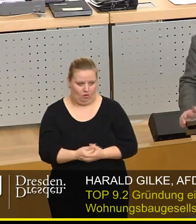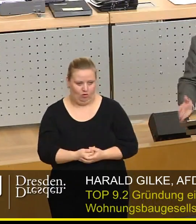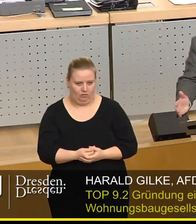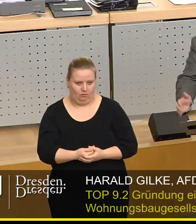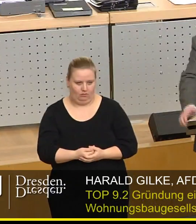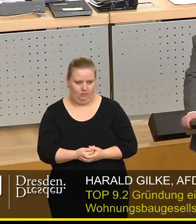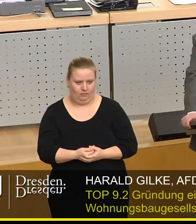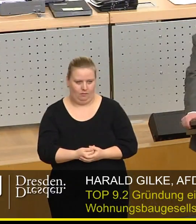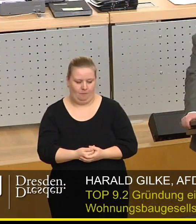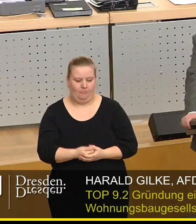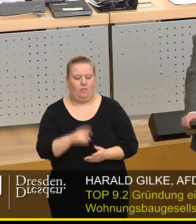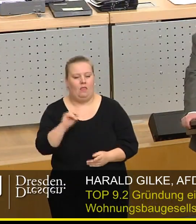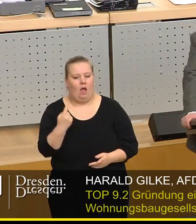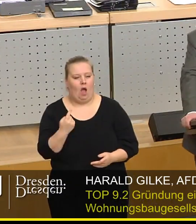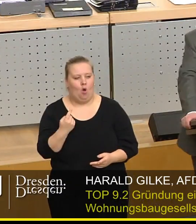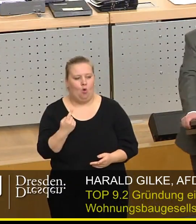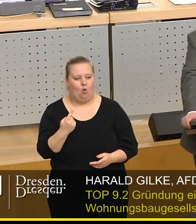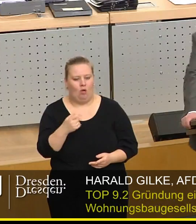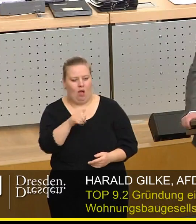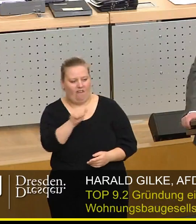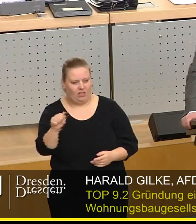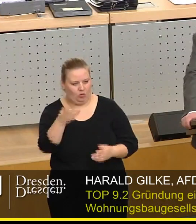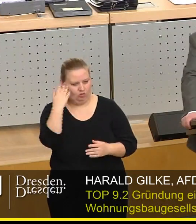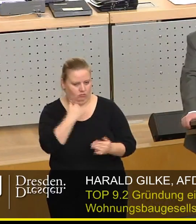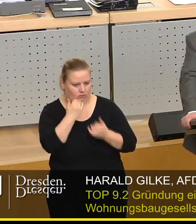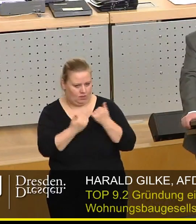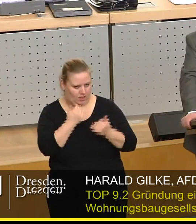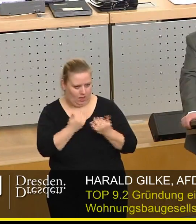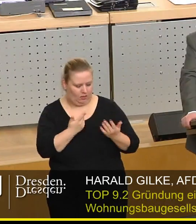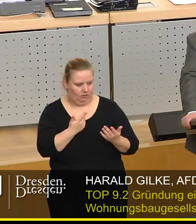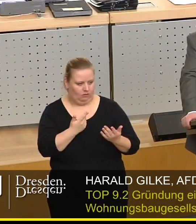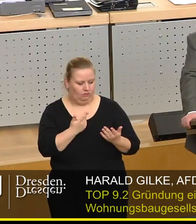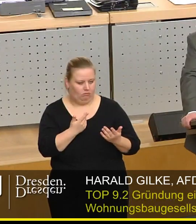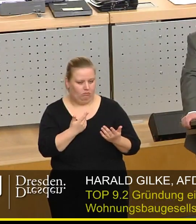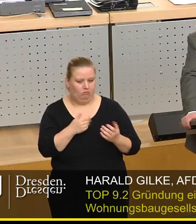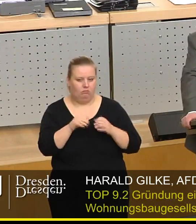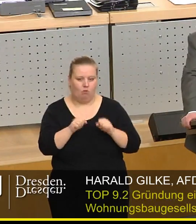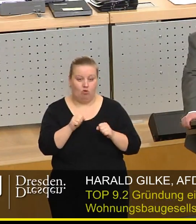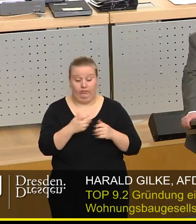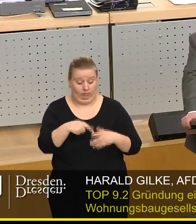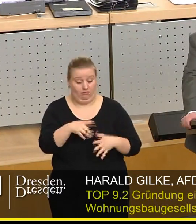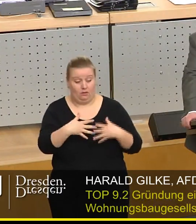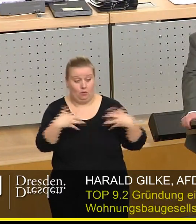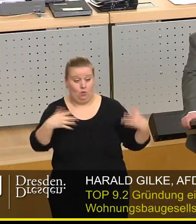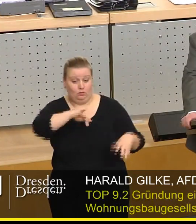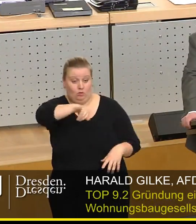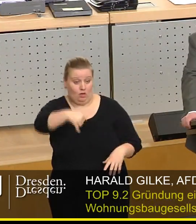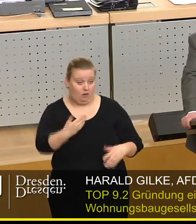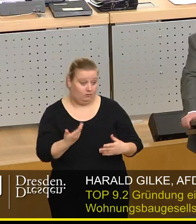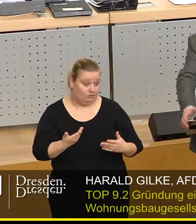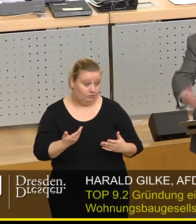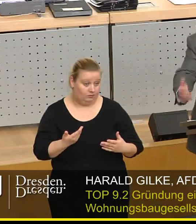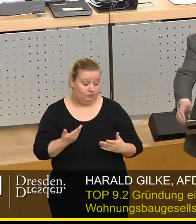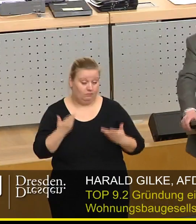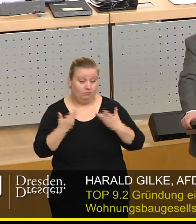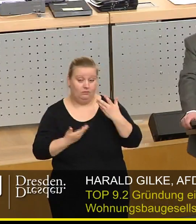Unter anderem hat doch der Herr Avenarius heute schon davon gesprochen, dass es ein großes Projekt ist. Vielleicht will man sich